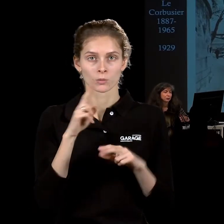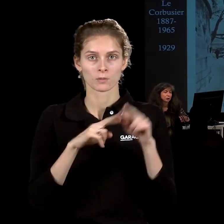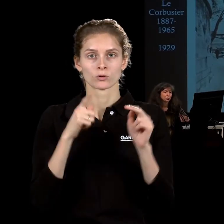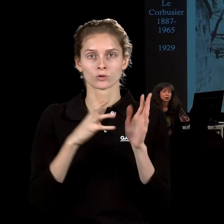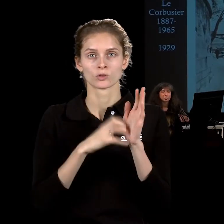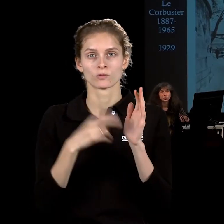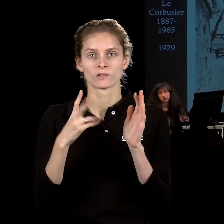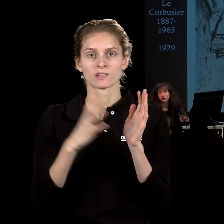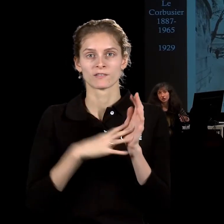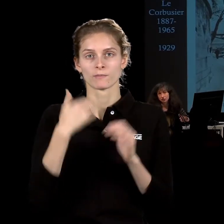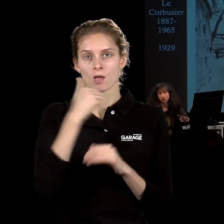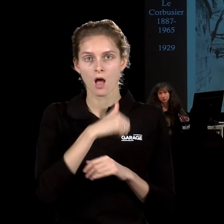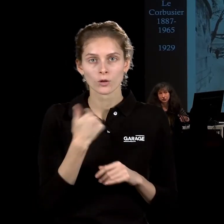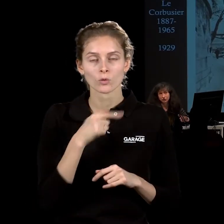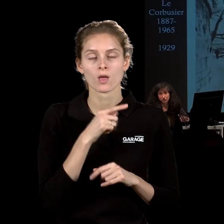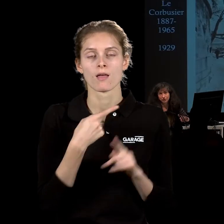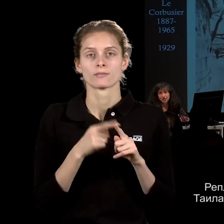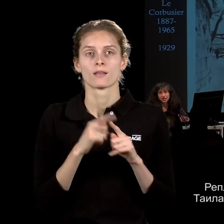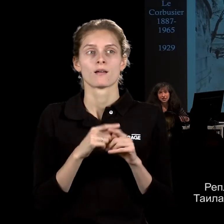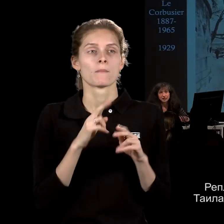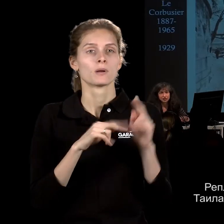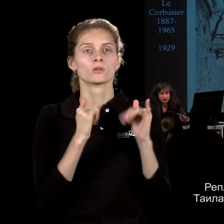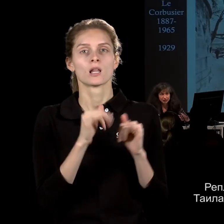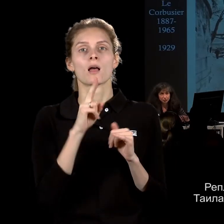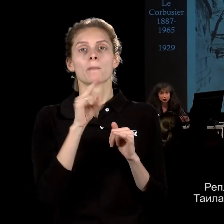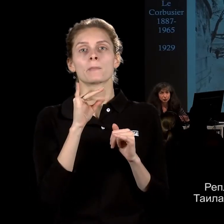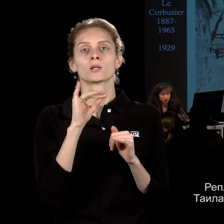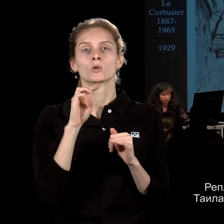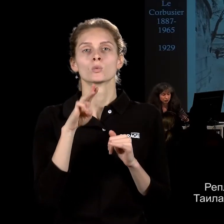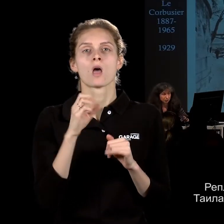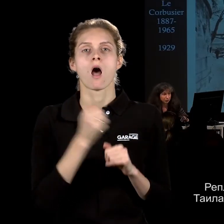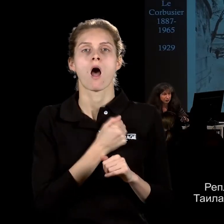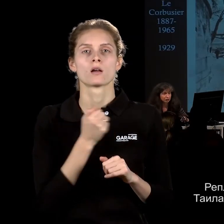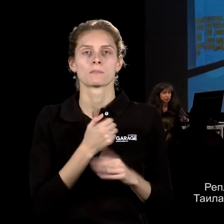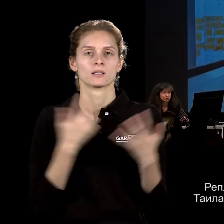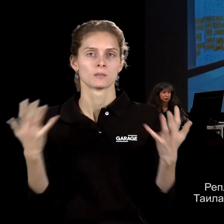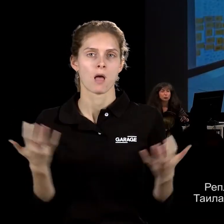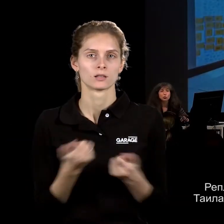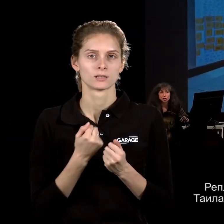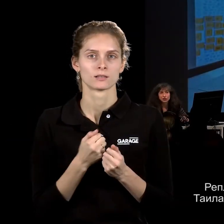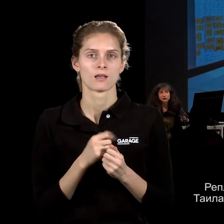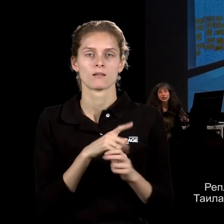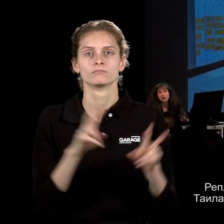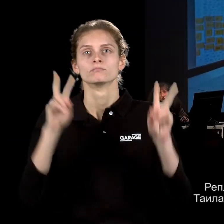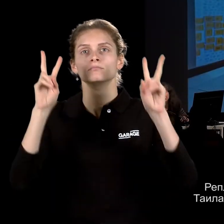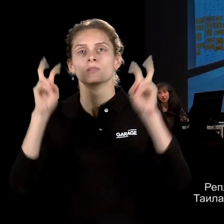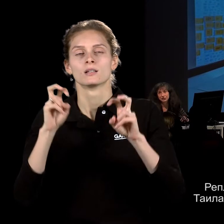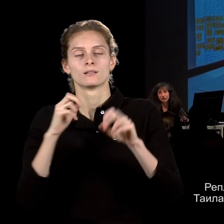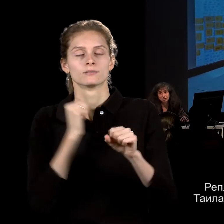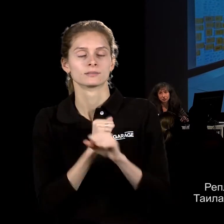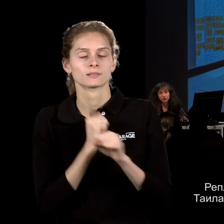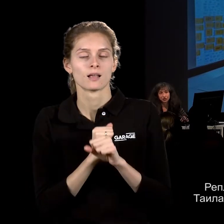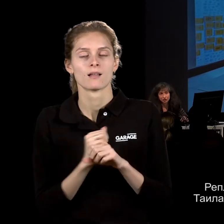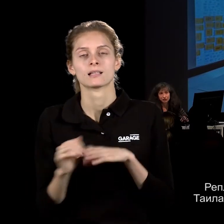приюта армии спасения в Париже. И реплику этого корабля, но уже из дерева,